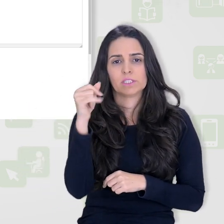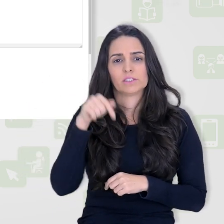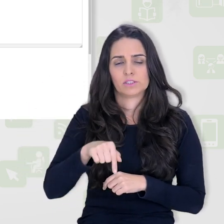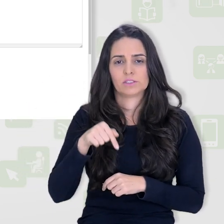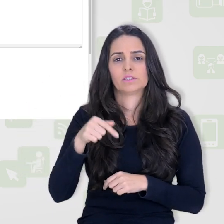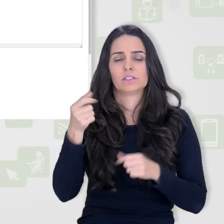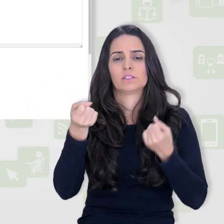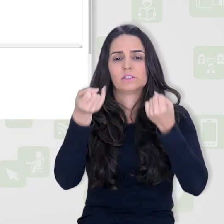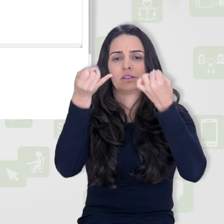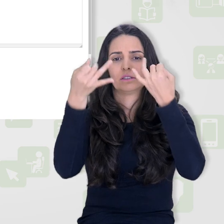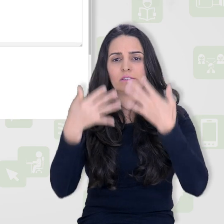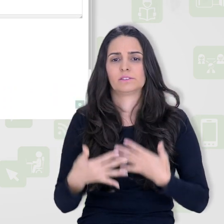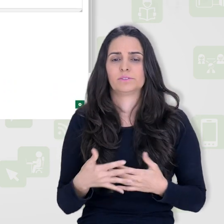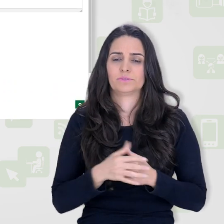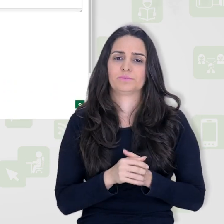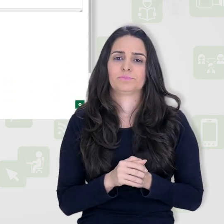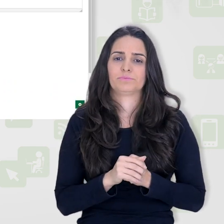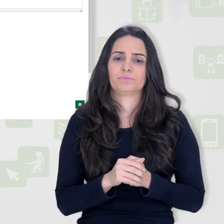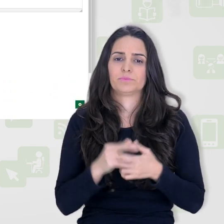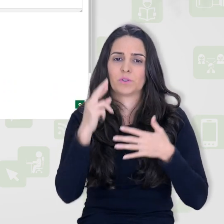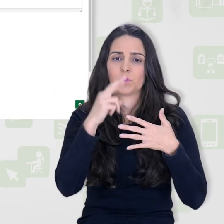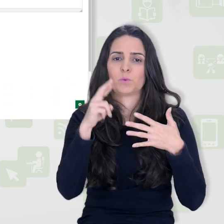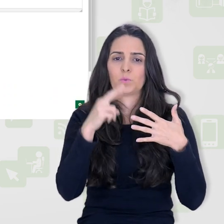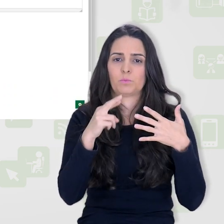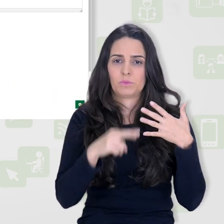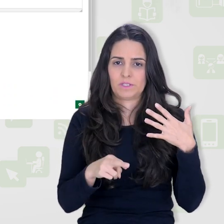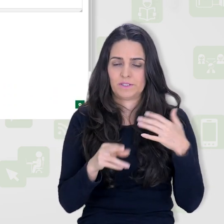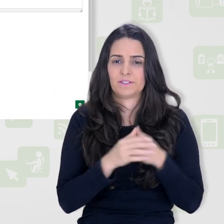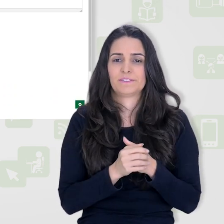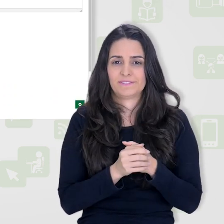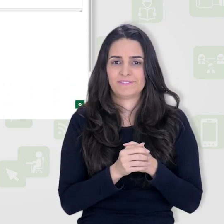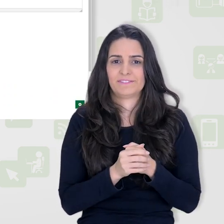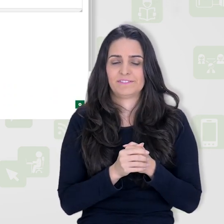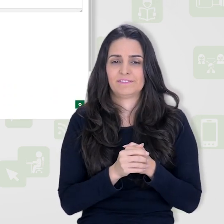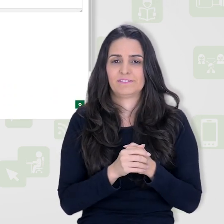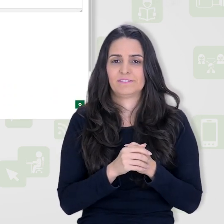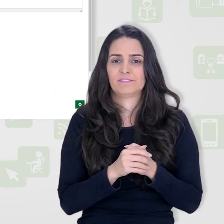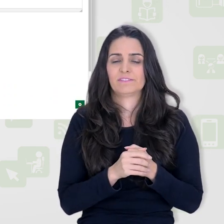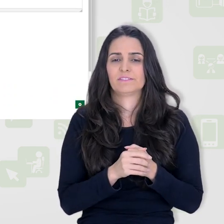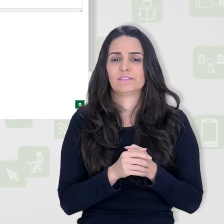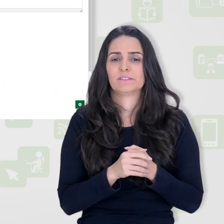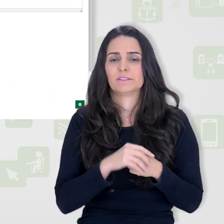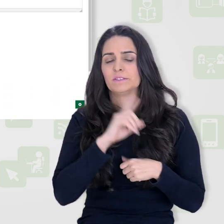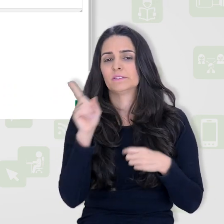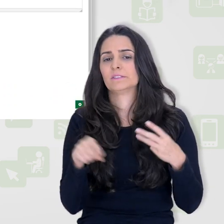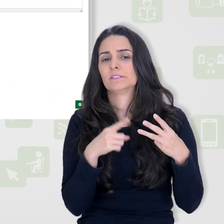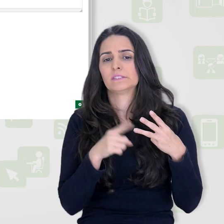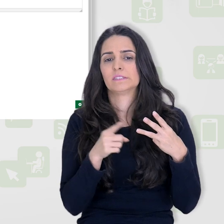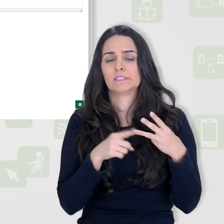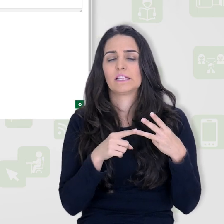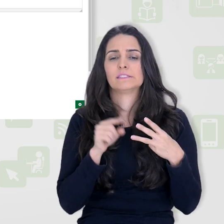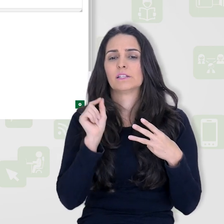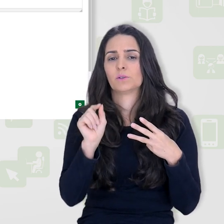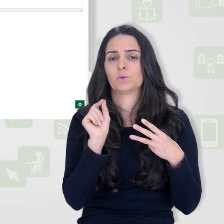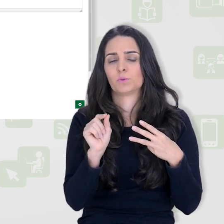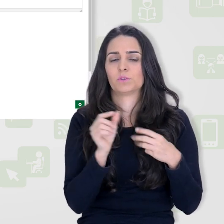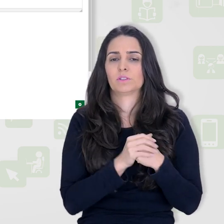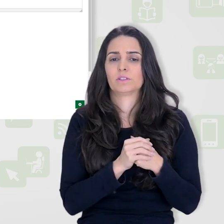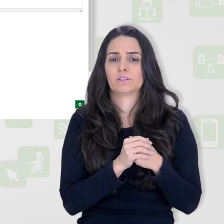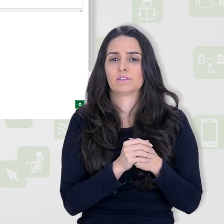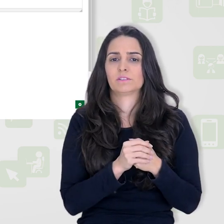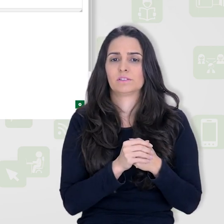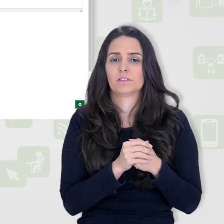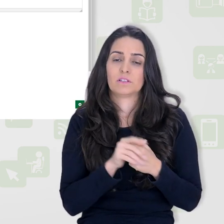importante que tem aqui nessa descrição da rubrica. E, por fim, vamos fechar aqui o terceiro nível, que seria